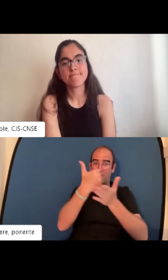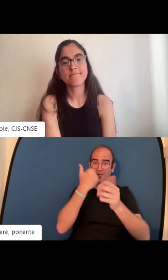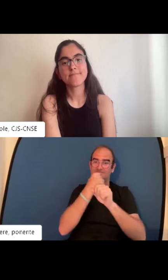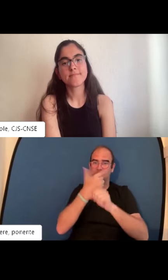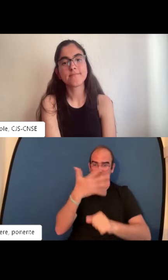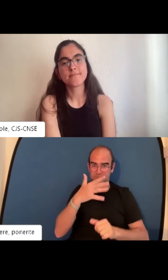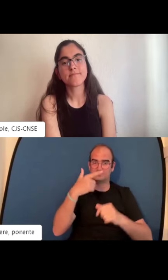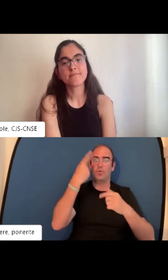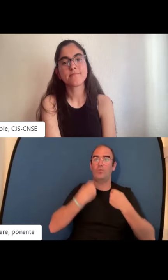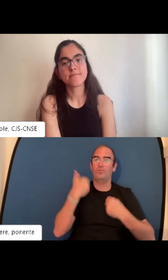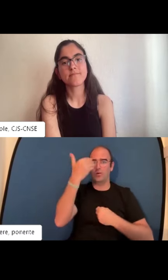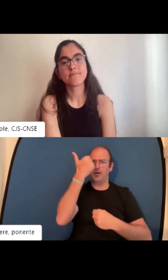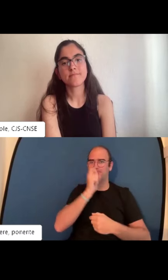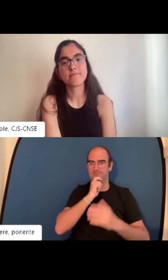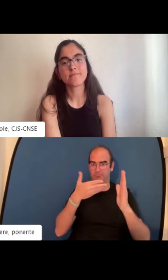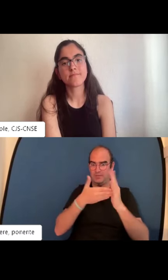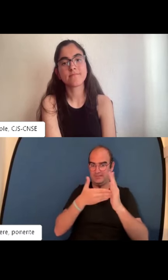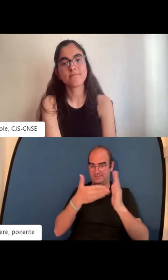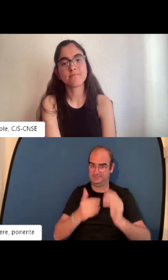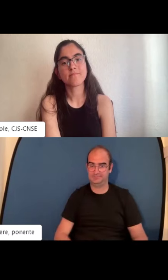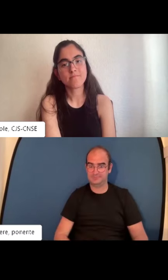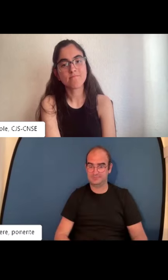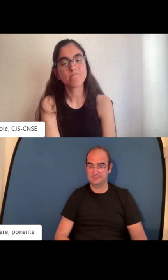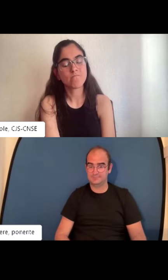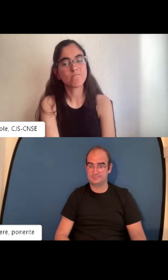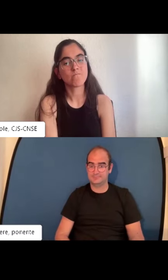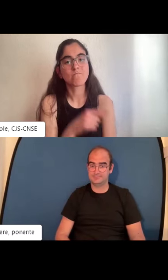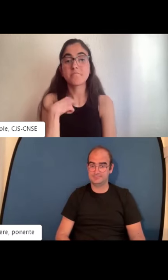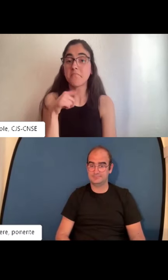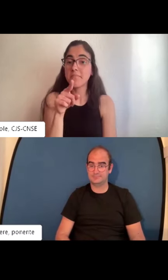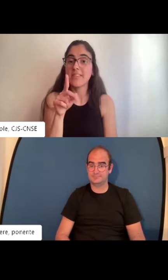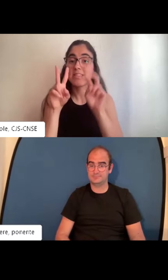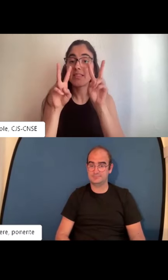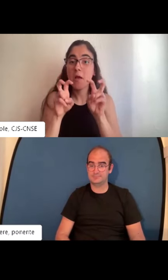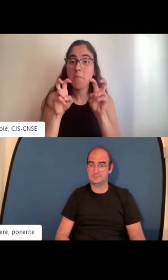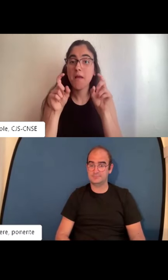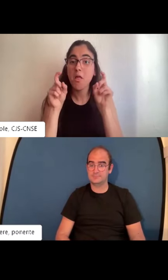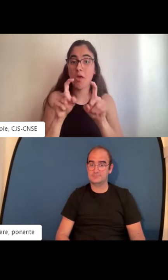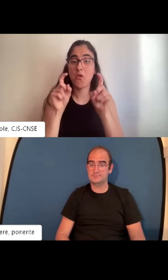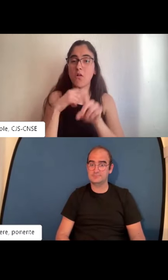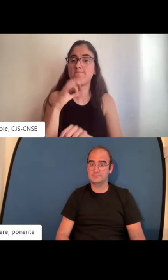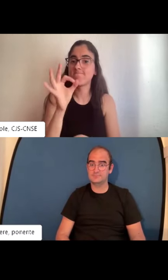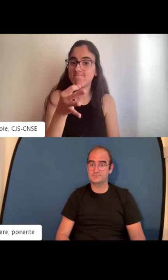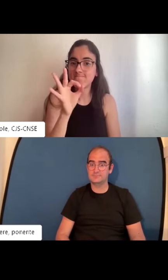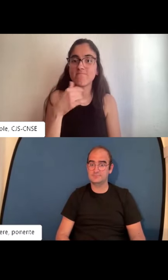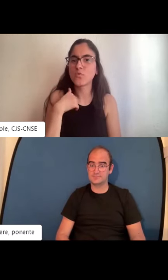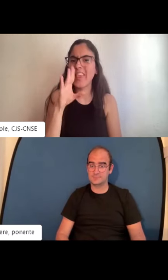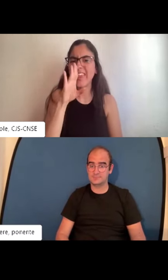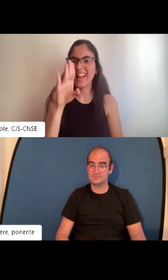se ve afectada la calidad de vida, el salario y todas estas barreras que comentábamos que vas sufriendo a lo largo del tiempo.